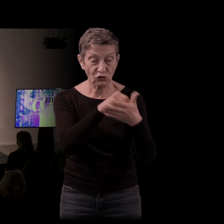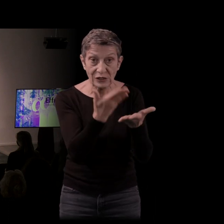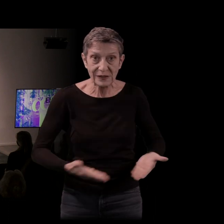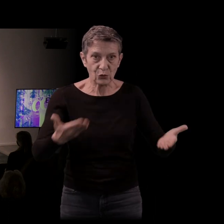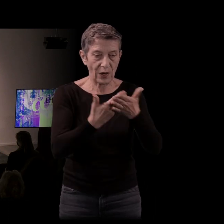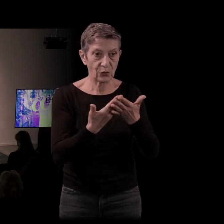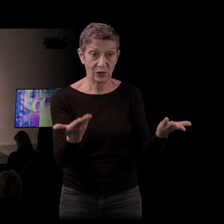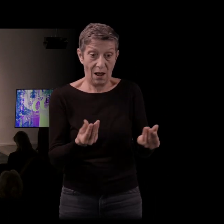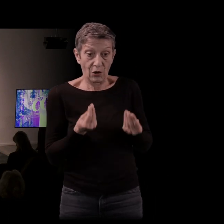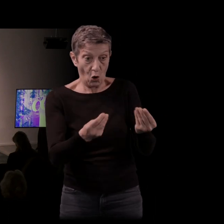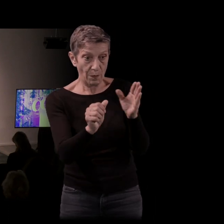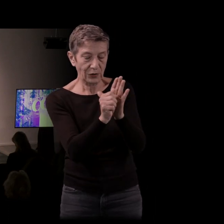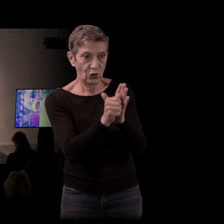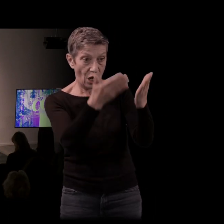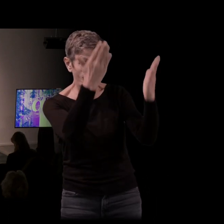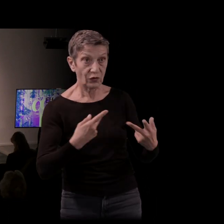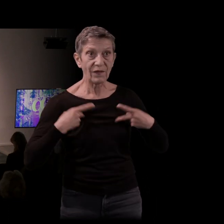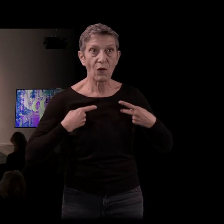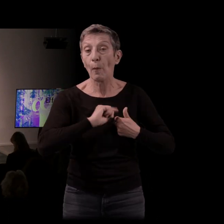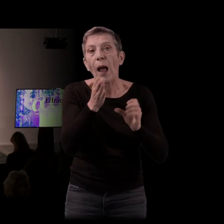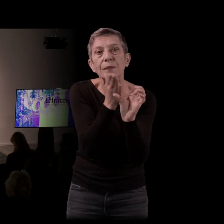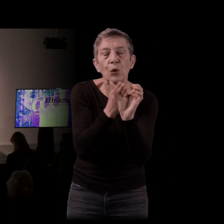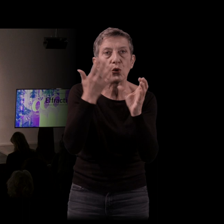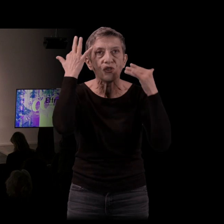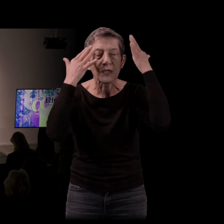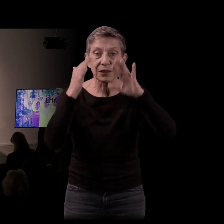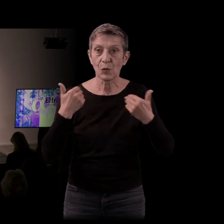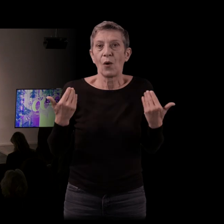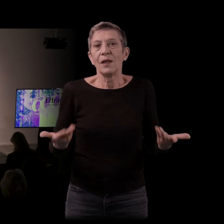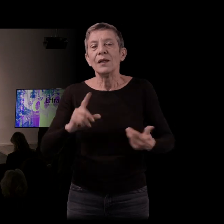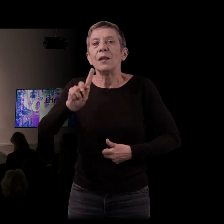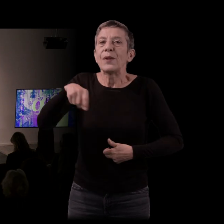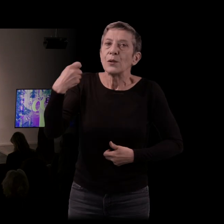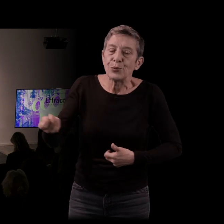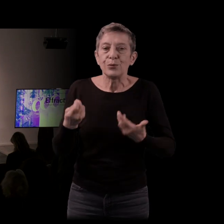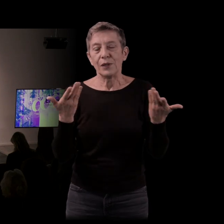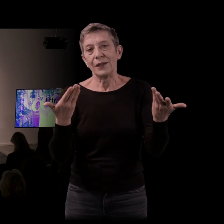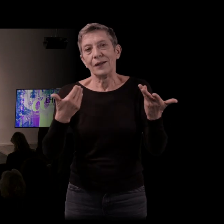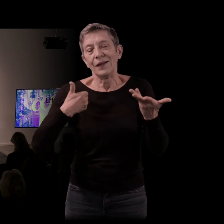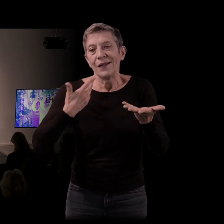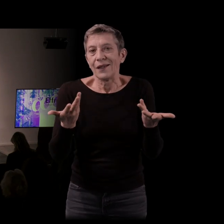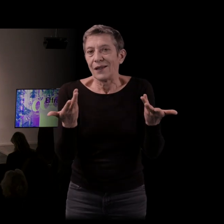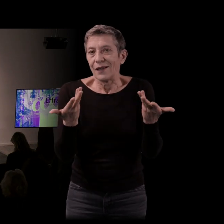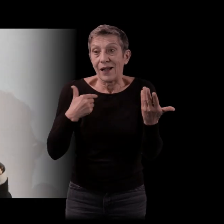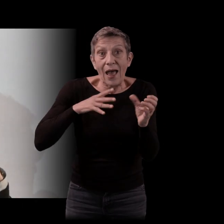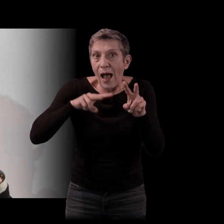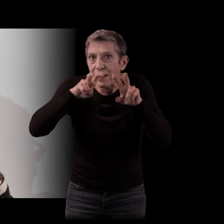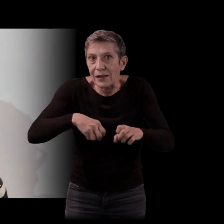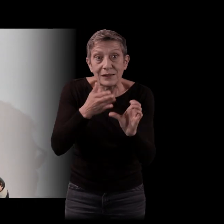la psychologie. Alors moi, ce n pas ce que je fais, il y a tout le temps des montées en généralité, des analyses, de la psychologie, mais dans la structure